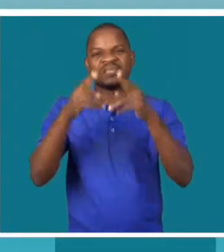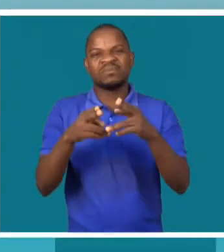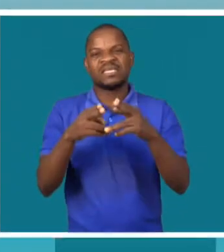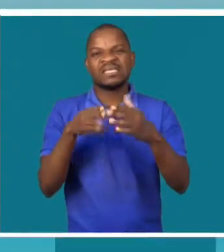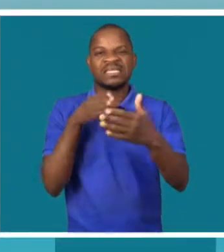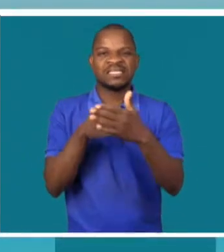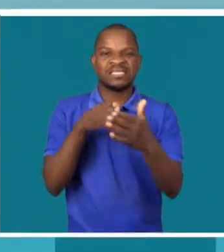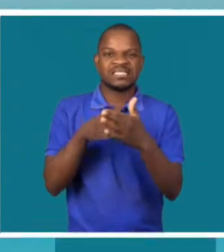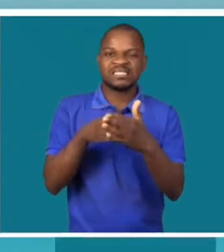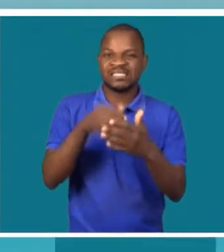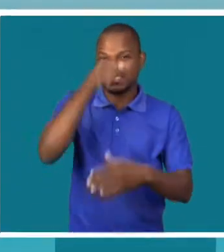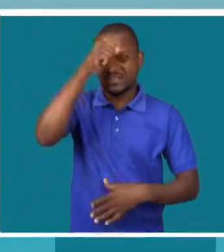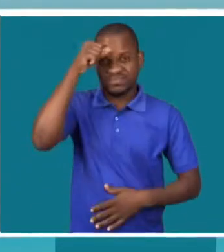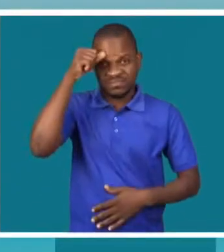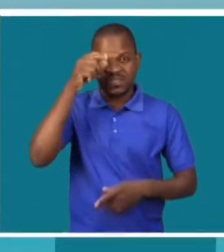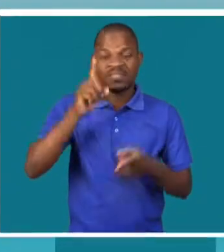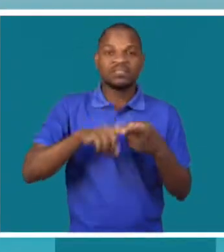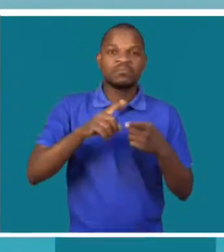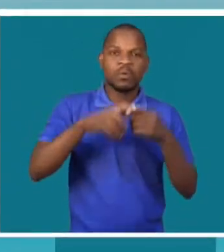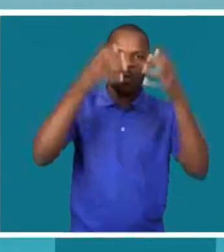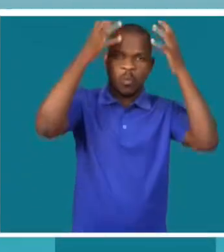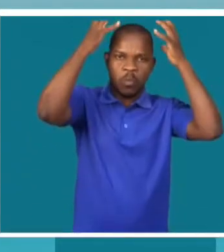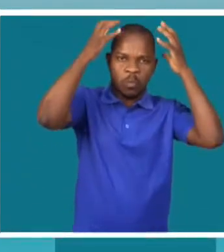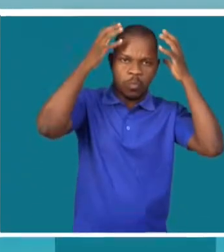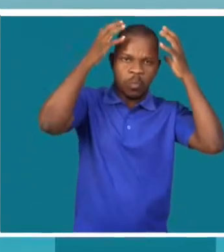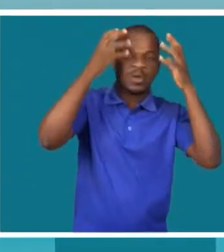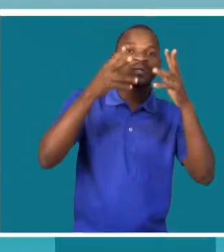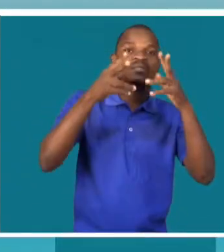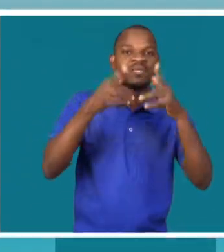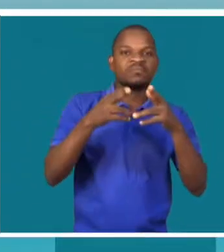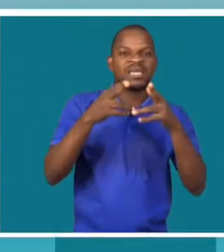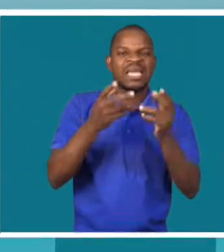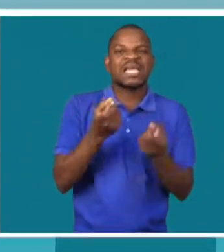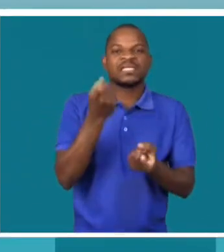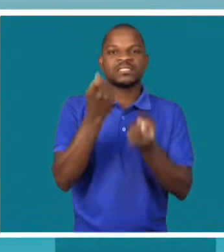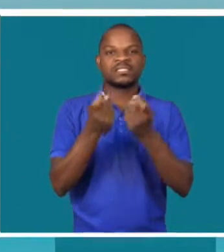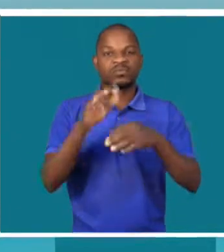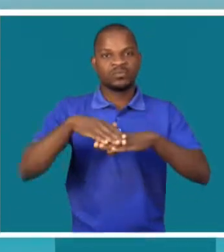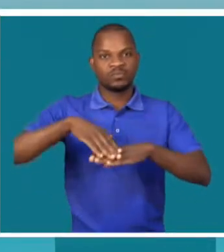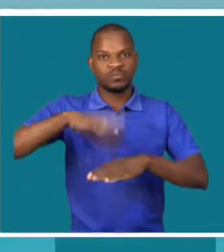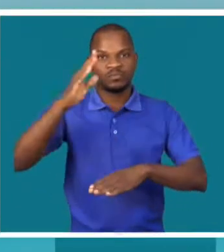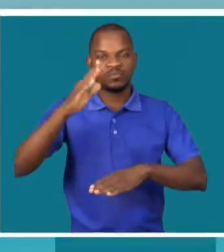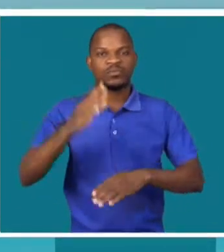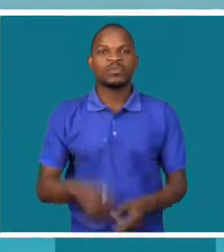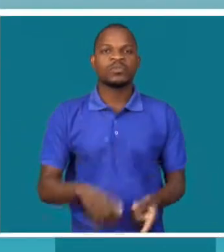porque o capacete às vezes me pesa. Não ponho a máscara porque com a máscara não consigo